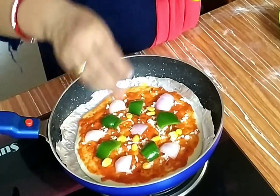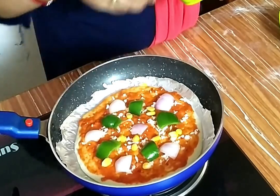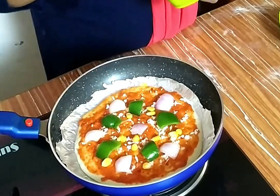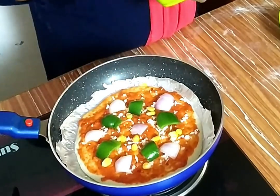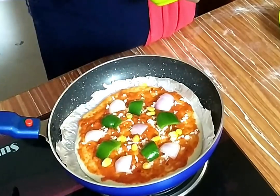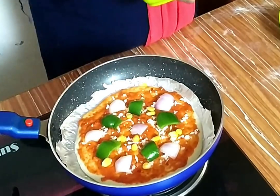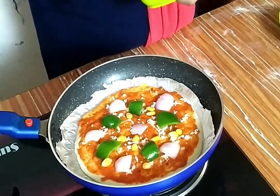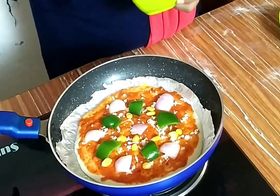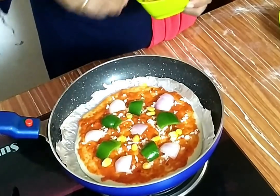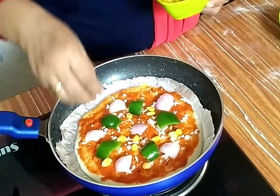थोड़ी स्वीट